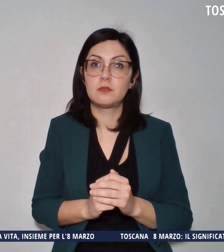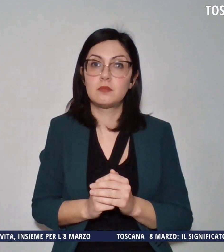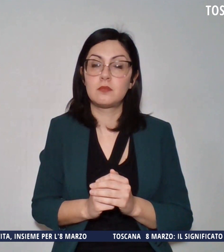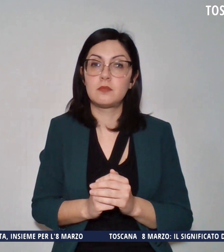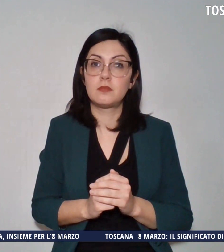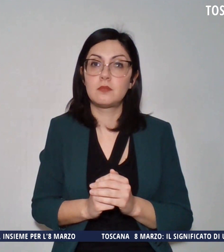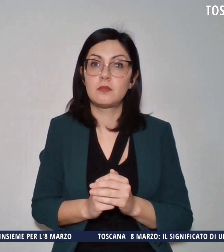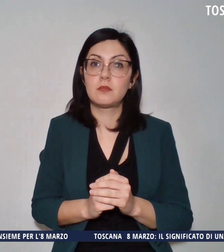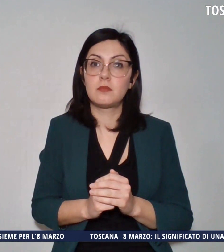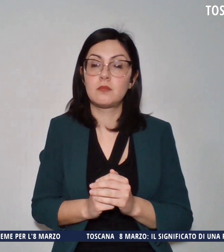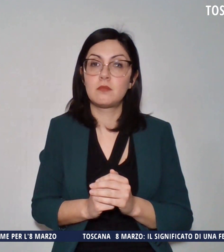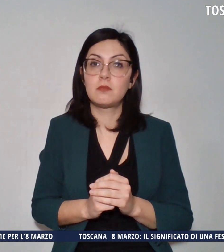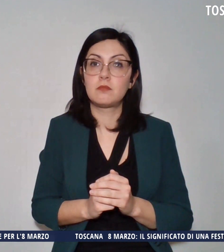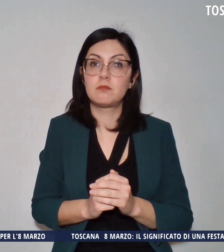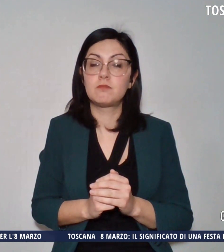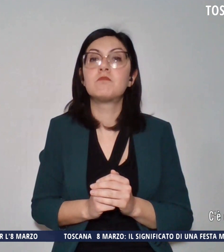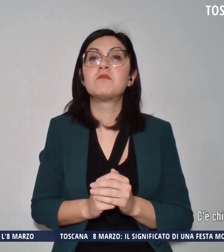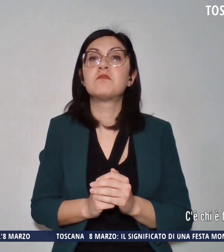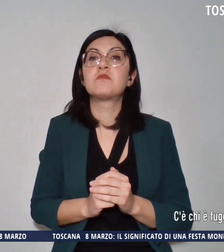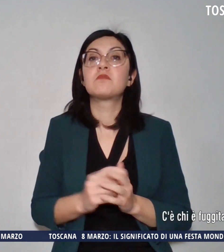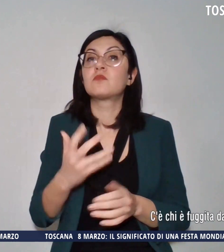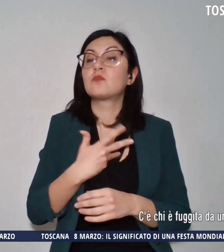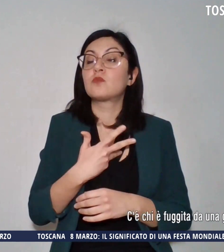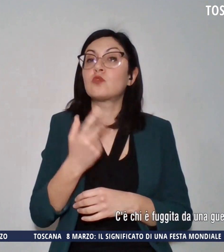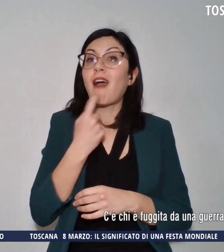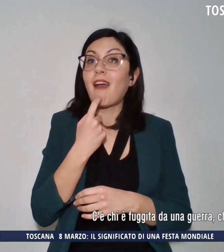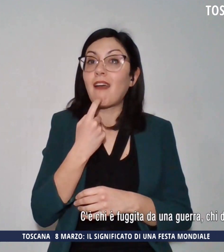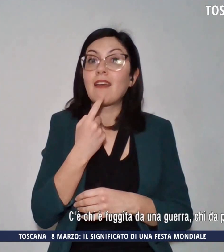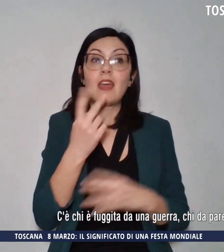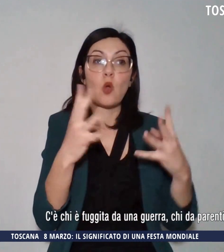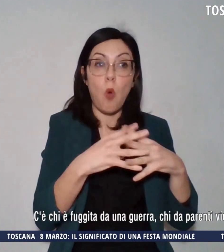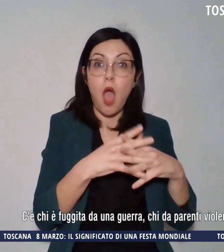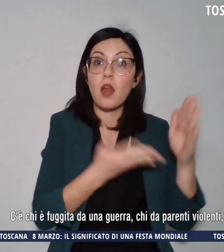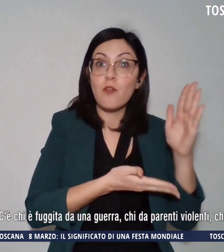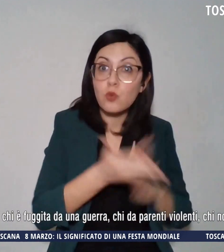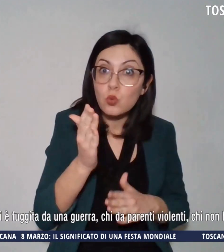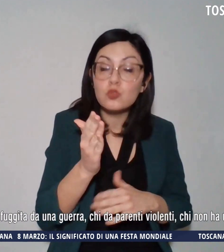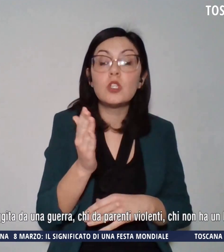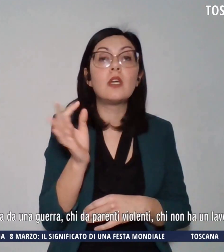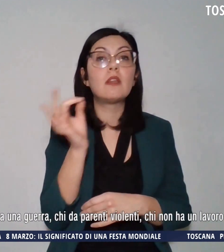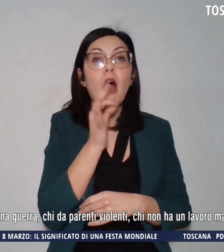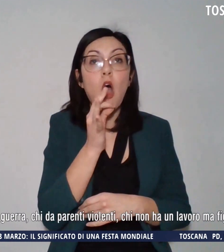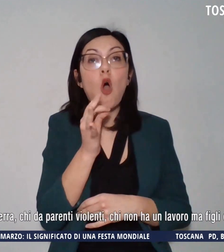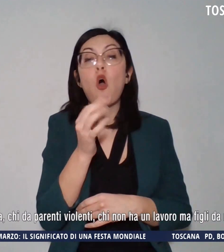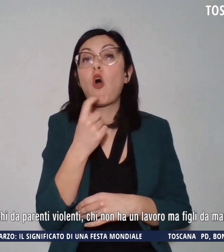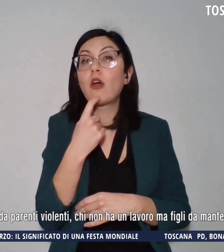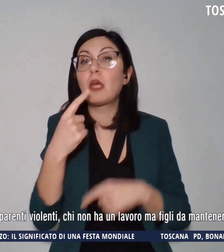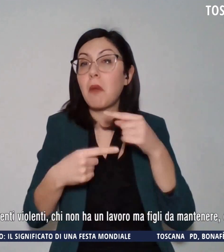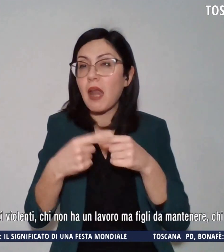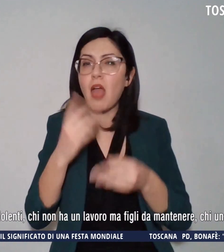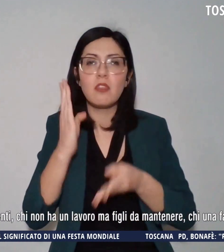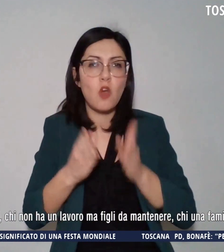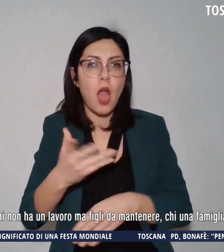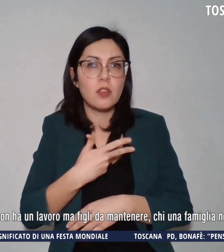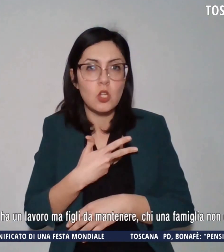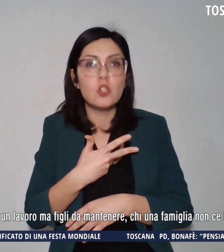C'è chi è fuggita da una guerra, chi da parenti violenti, chi non ha un lavoro ma figli